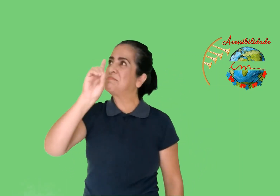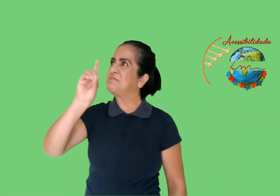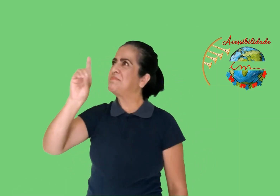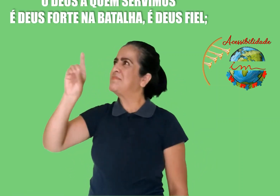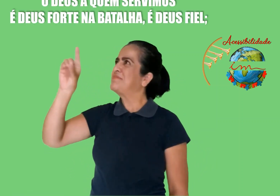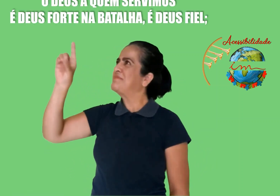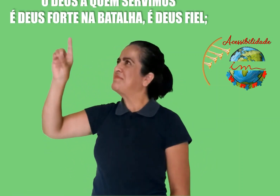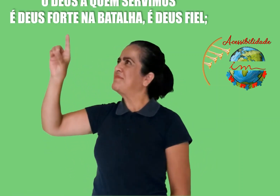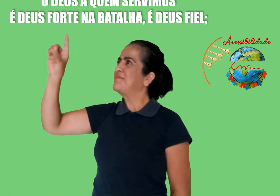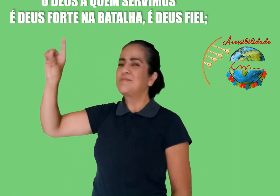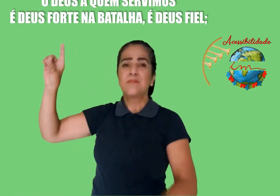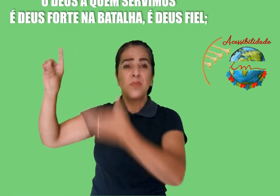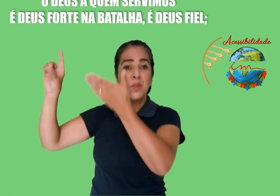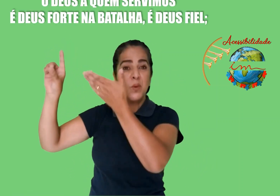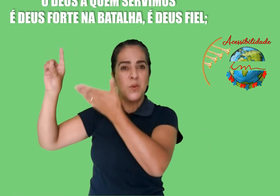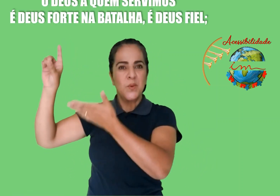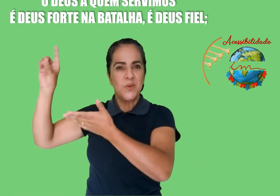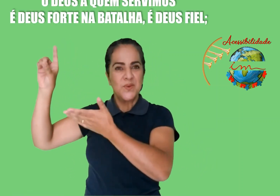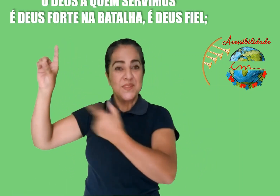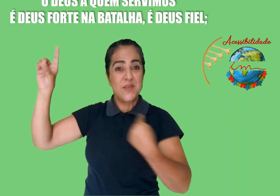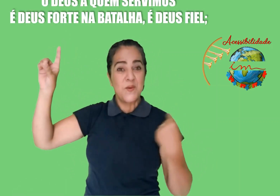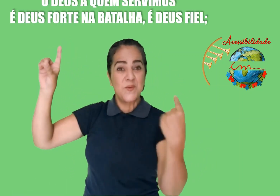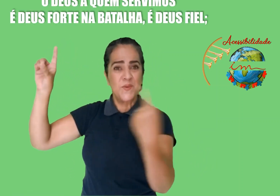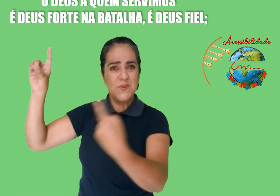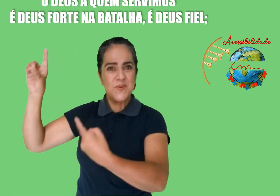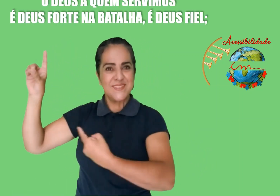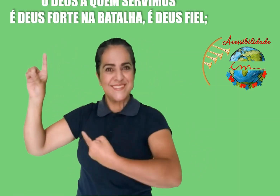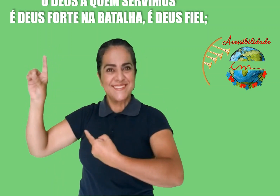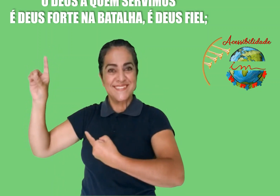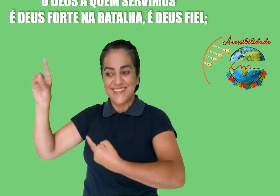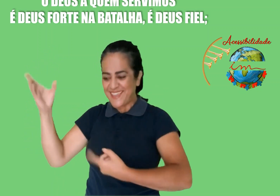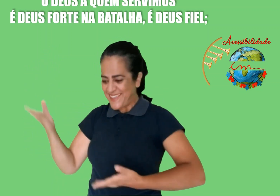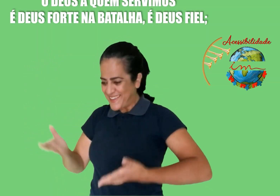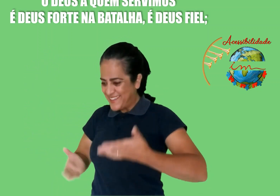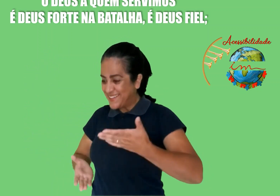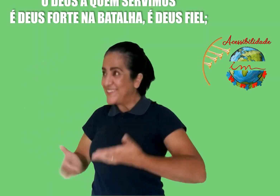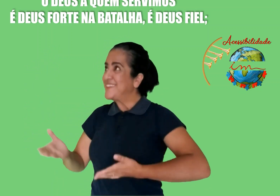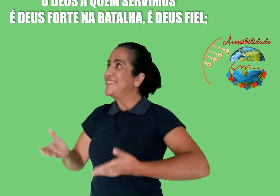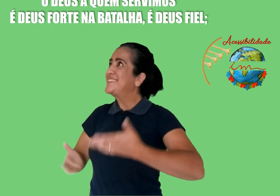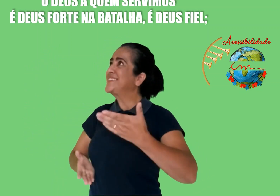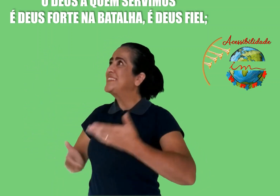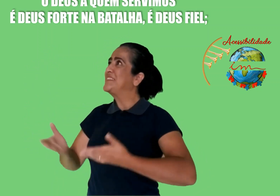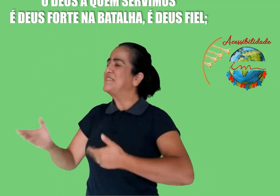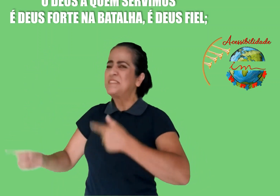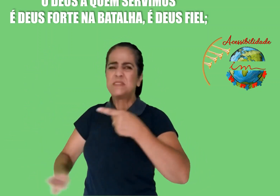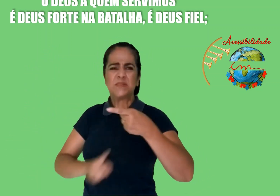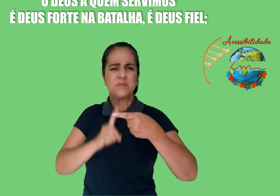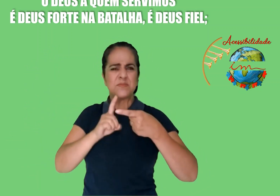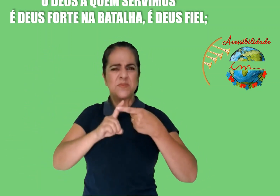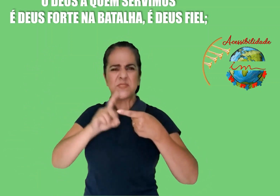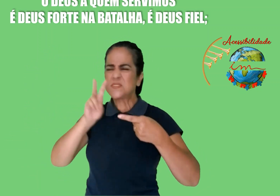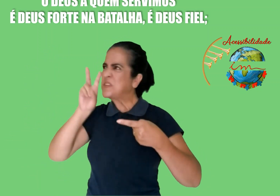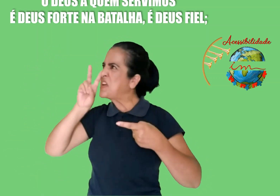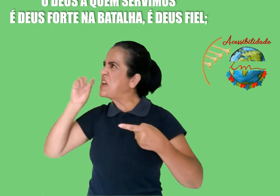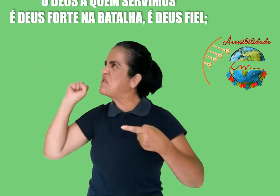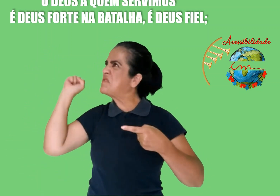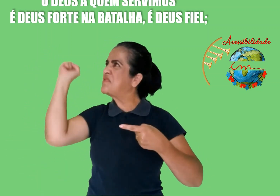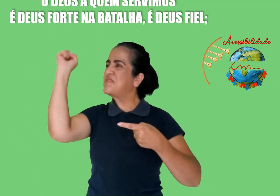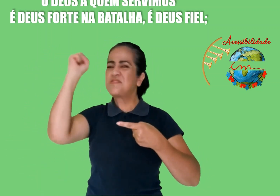O Deus é quem servimos, é Deus forte na batalha. É